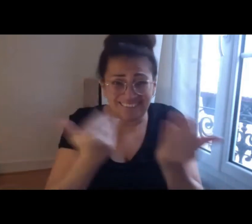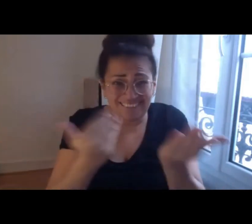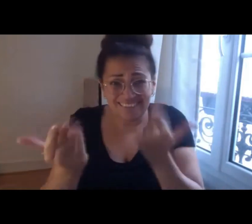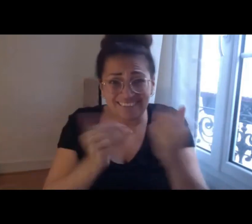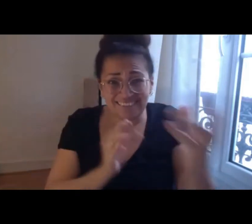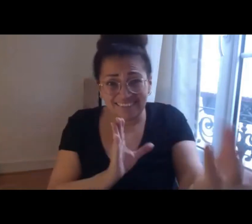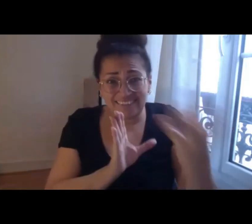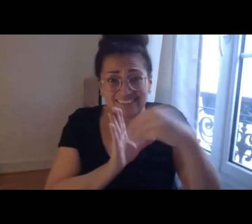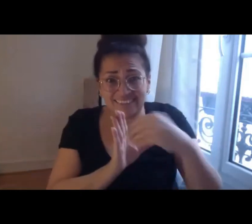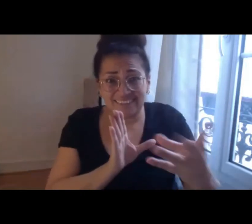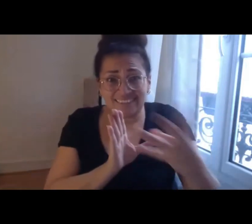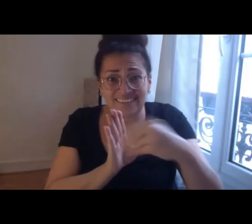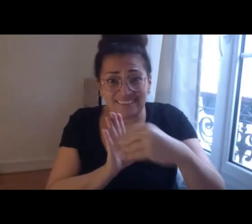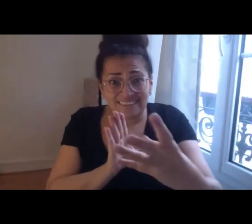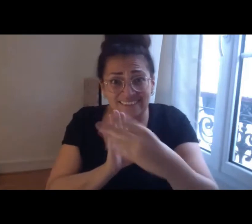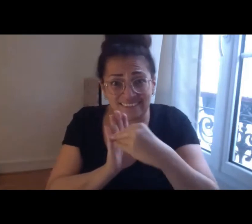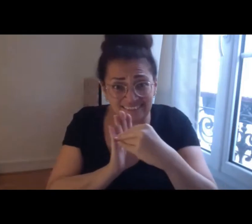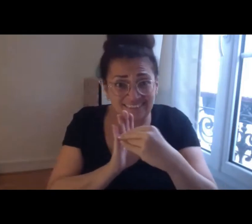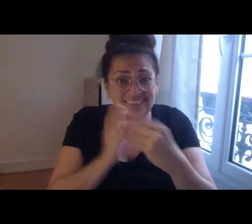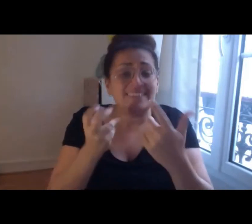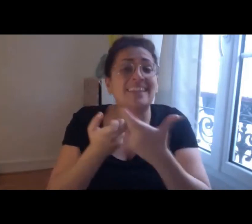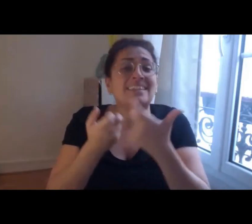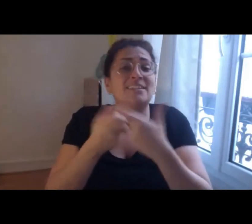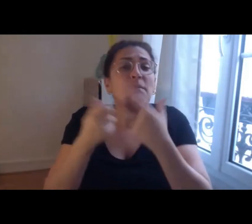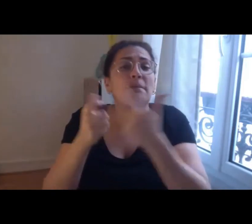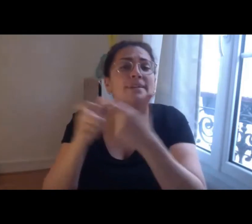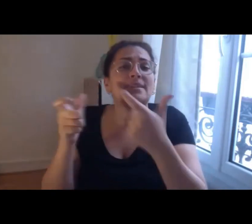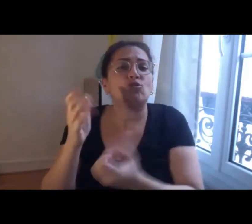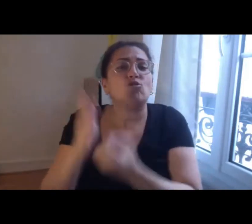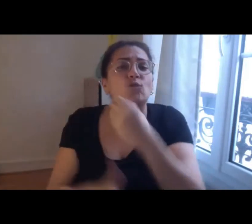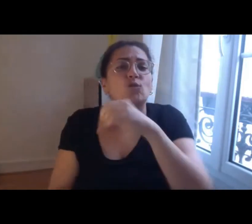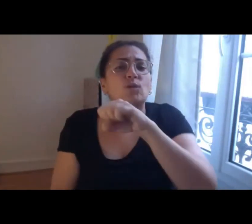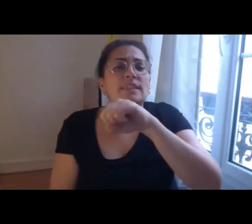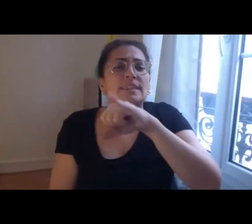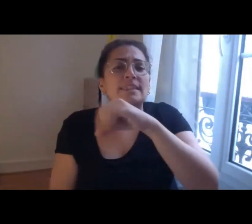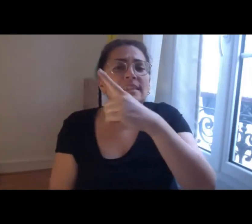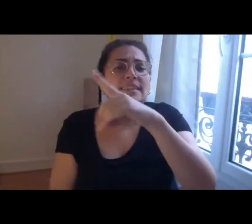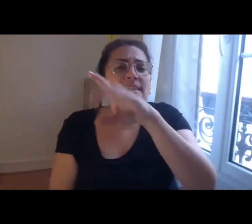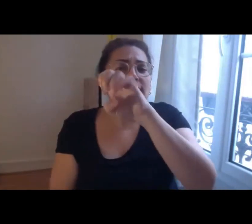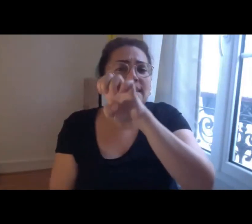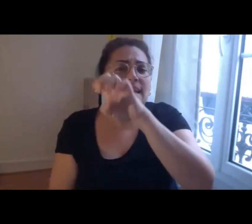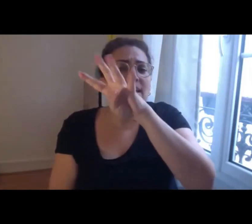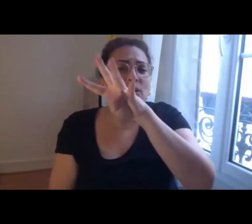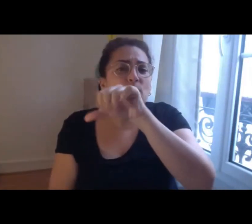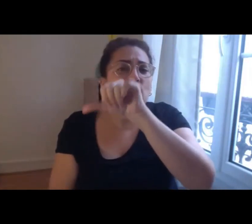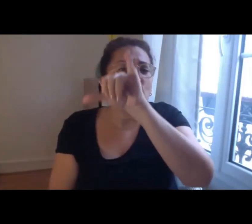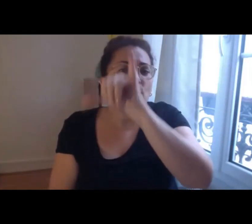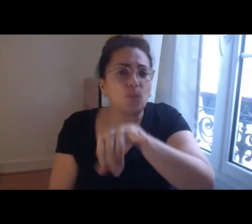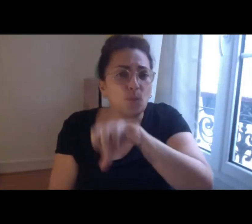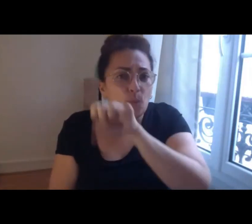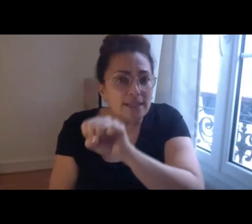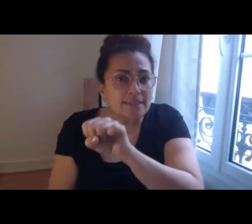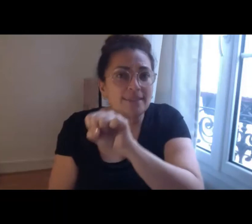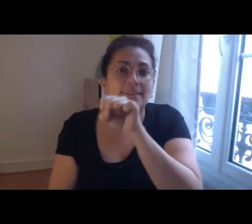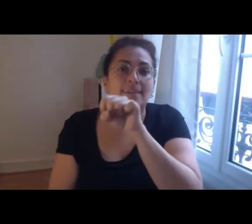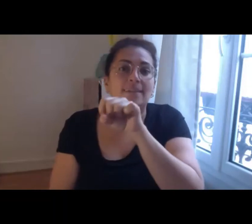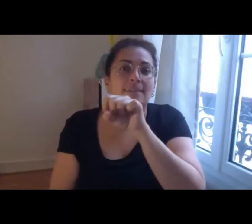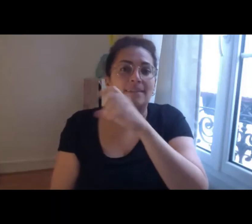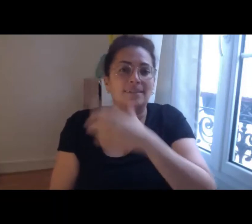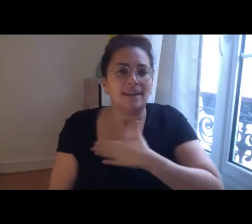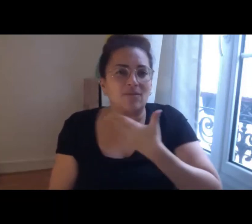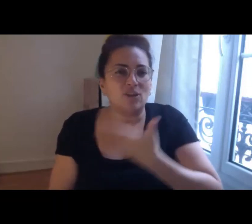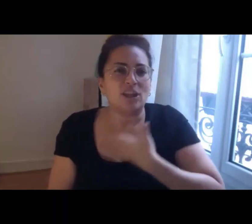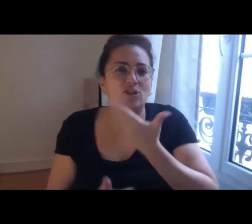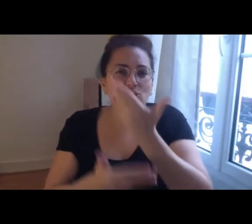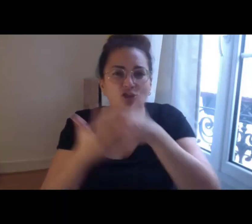par exemple avec le nouvel institut Sideways où quand on travaille sur cancer du sein et travail on est vraiment au cœur de l'entreprise au cœur des mécaniques de l